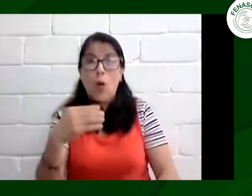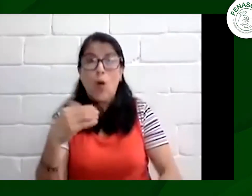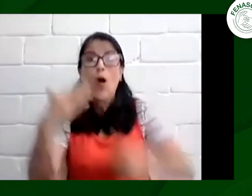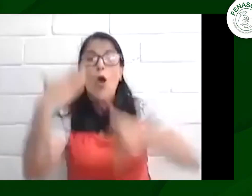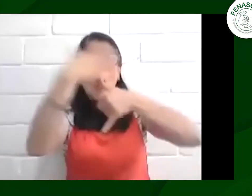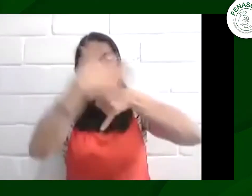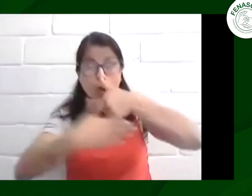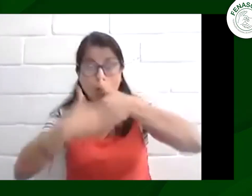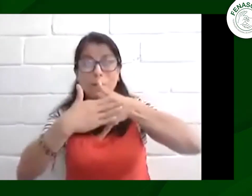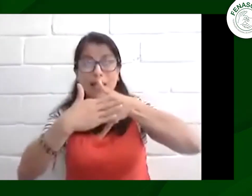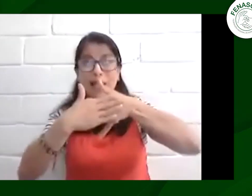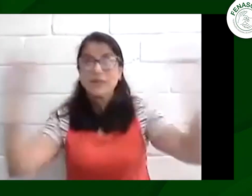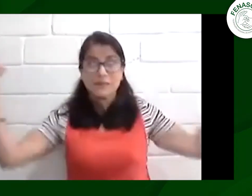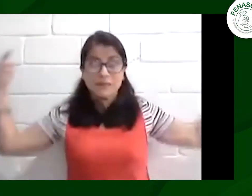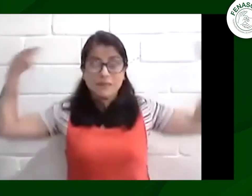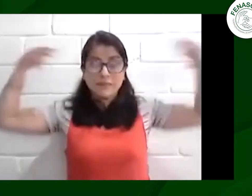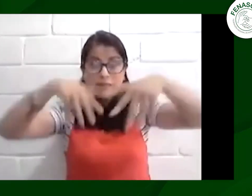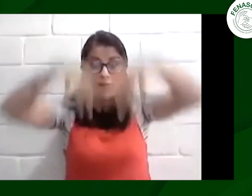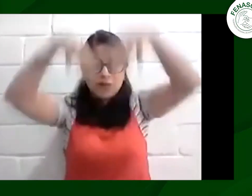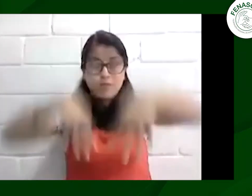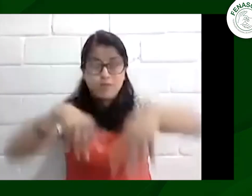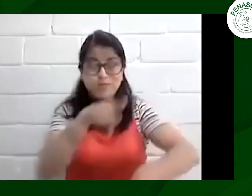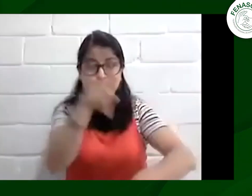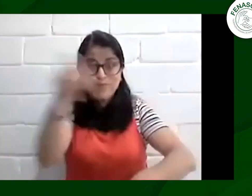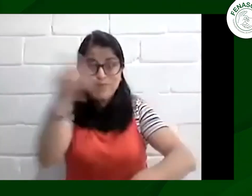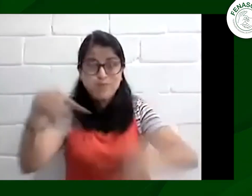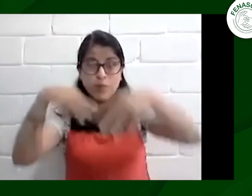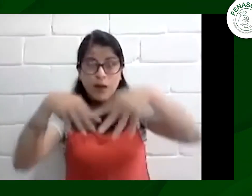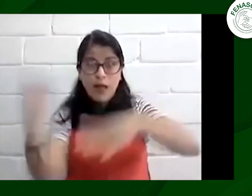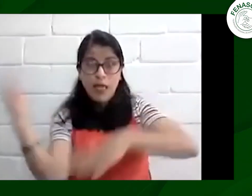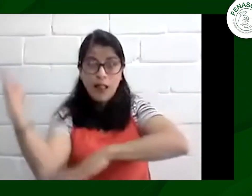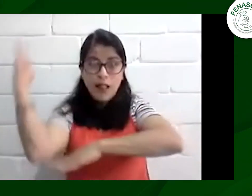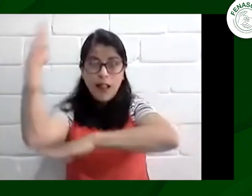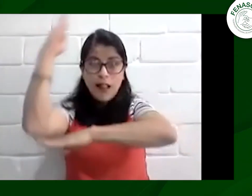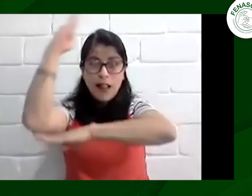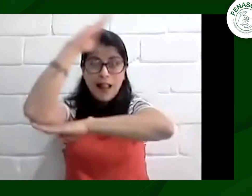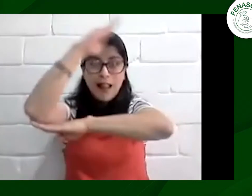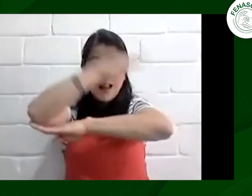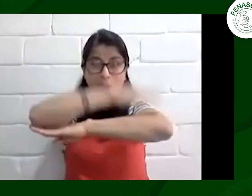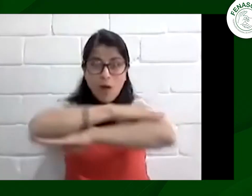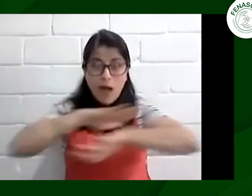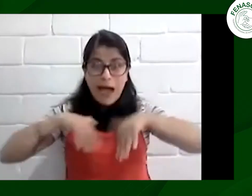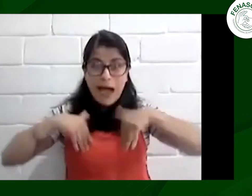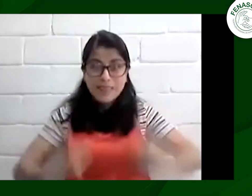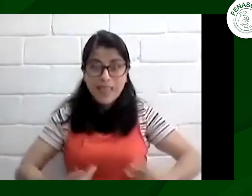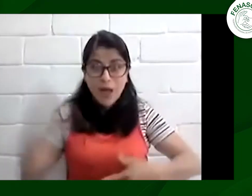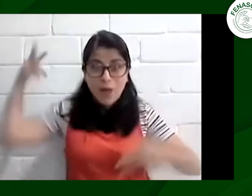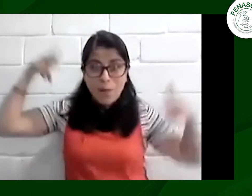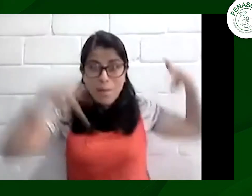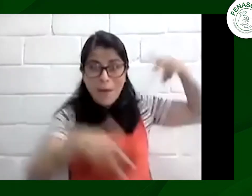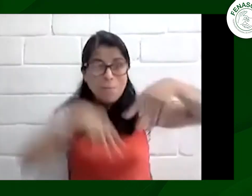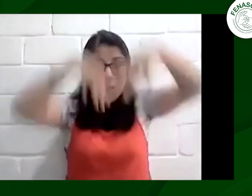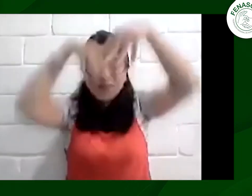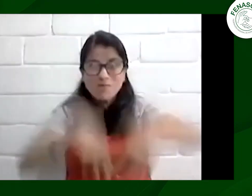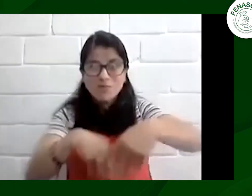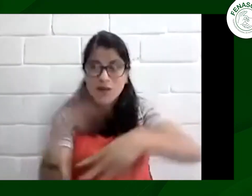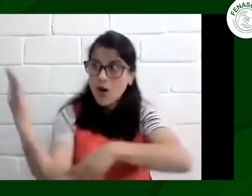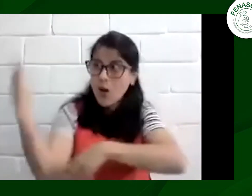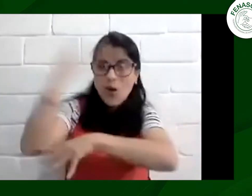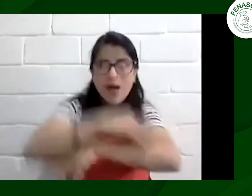por eso lo que mencionas Héctor o sea fue un trabajo de todos a nivel nacional todos estuvimos nuestros compañeros